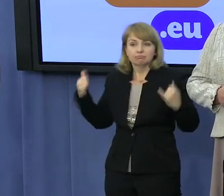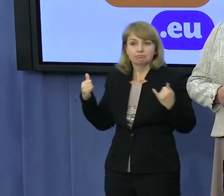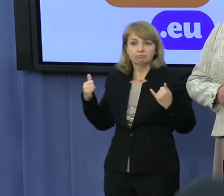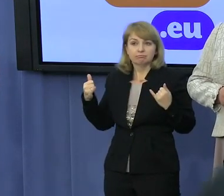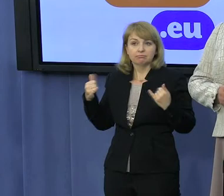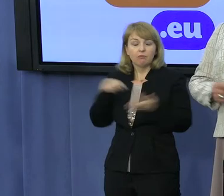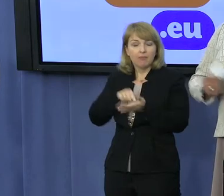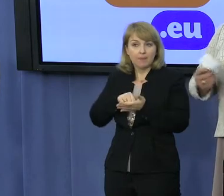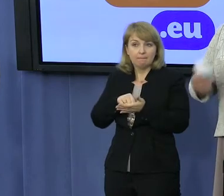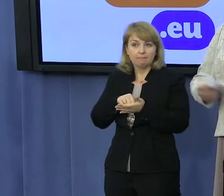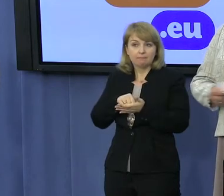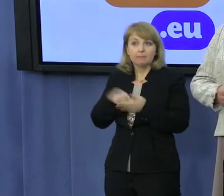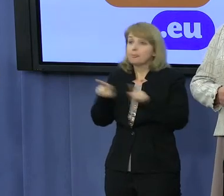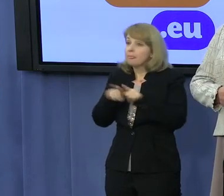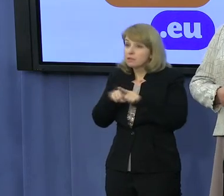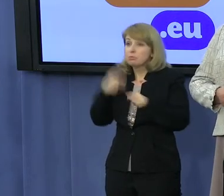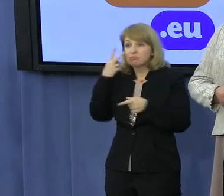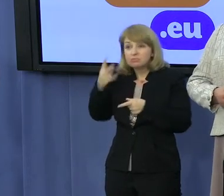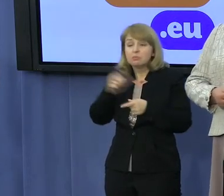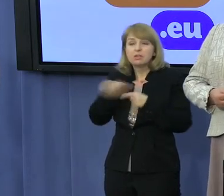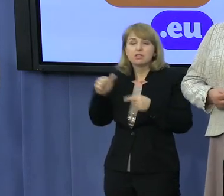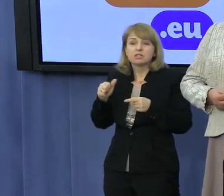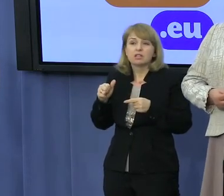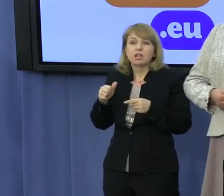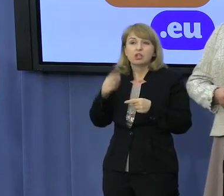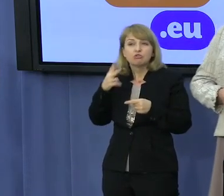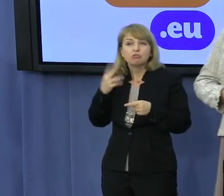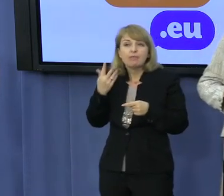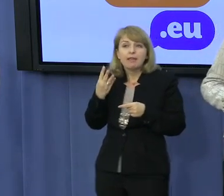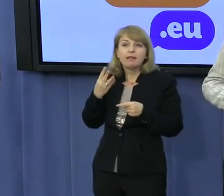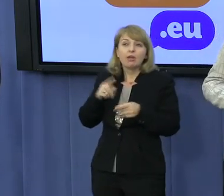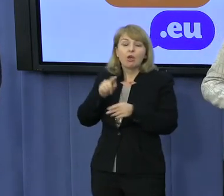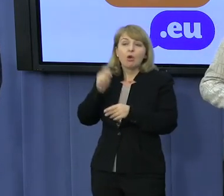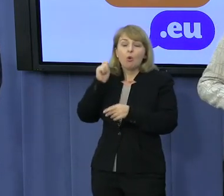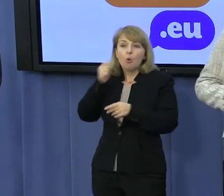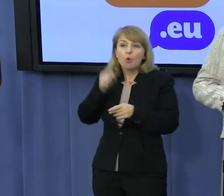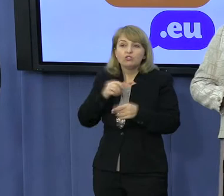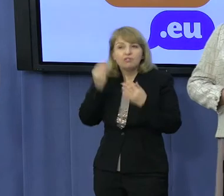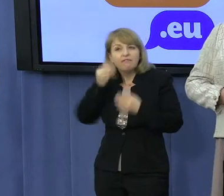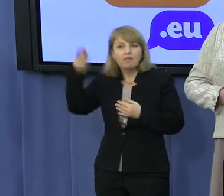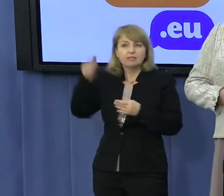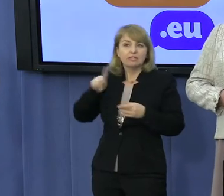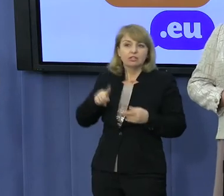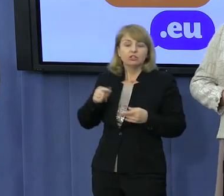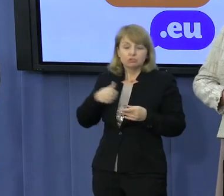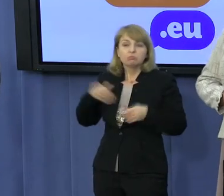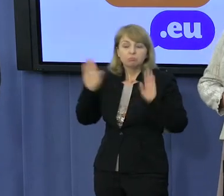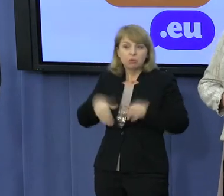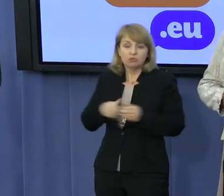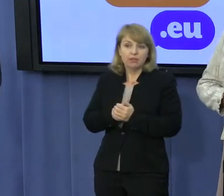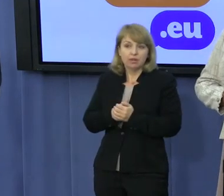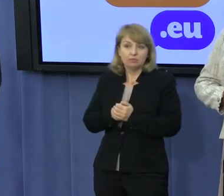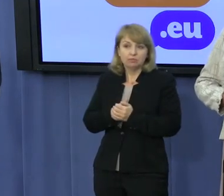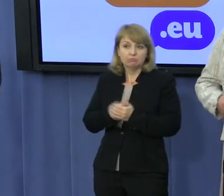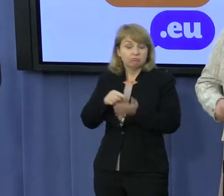pracą. Wynika z tego, że mamy po kilka, 3-4 godziny dziennie czasu do dyspozycji. To nie